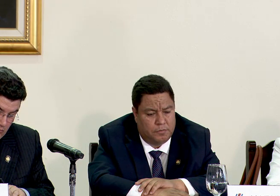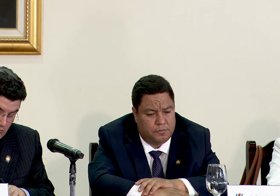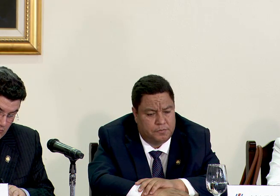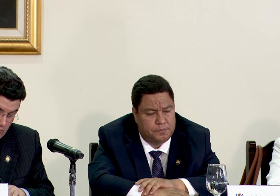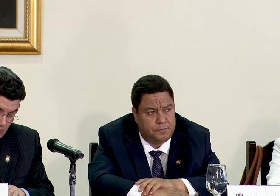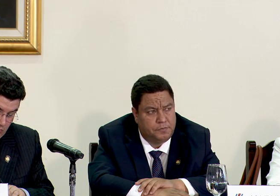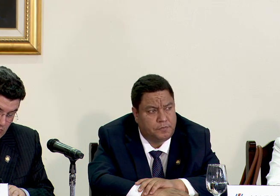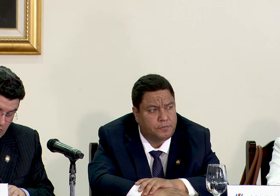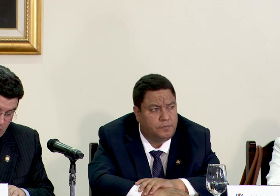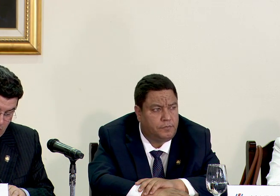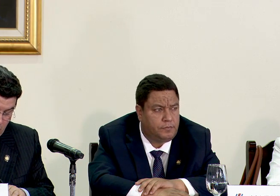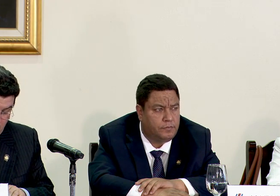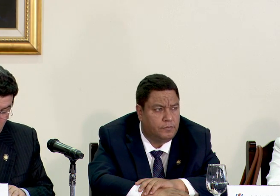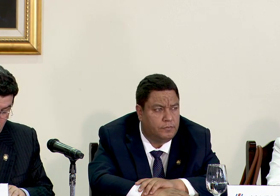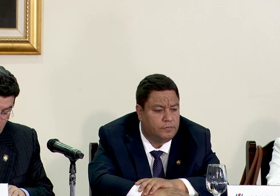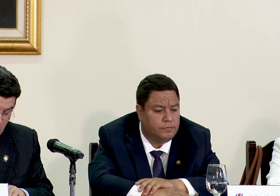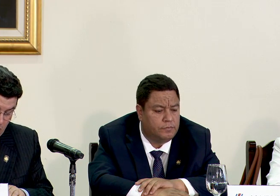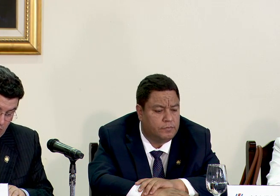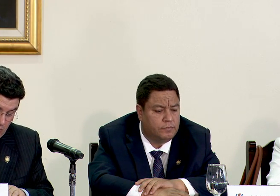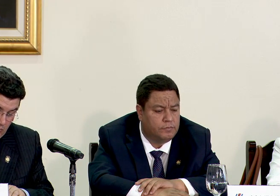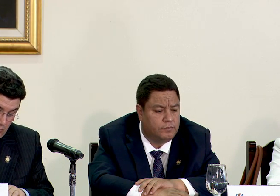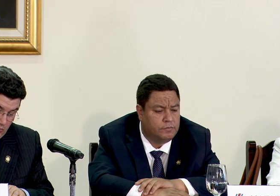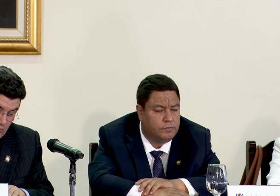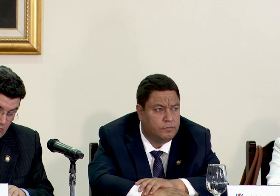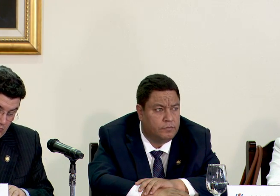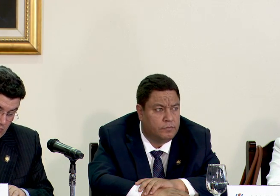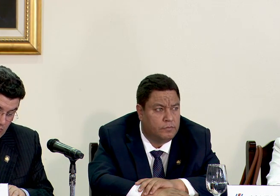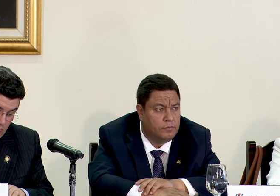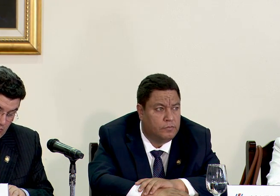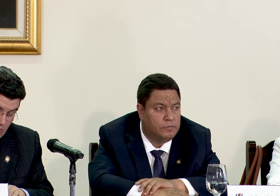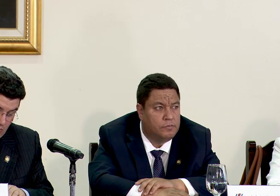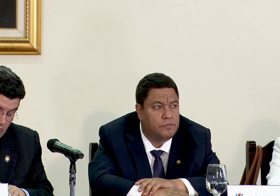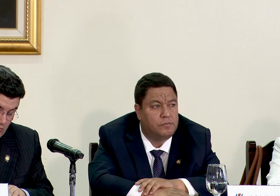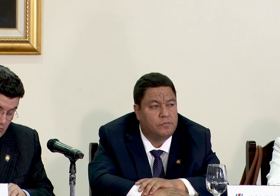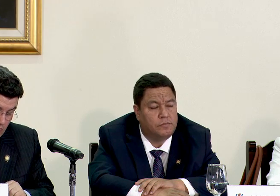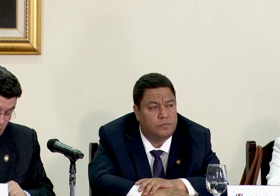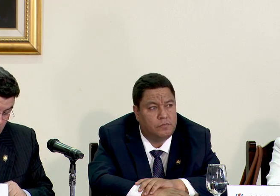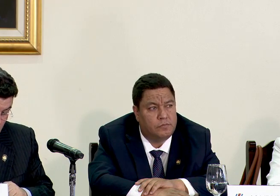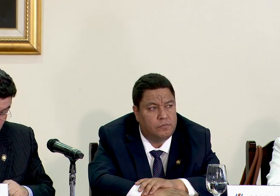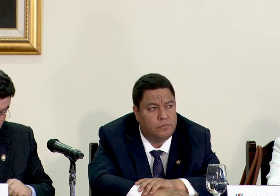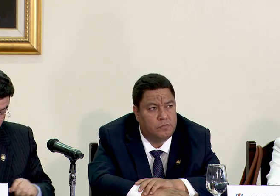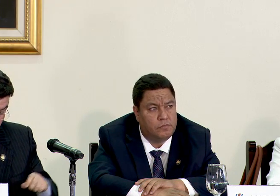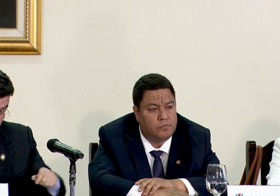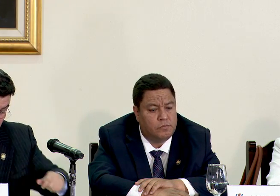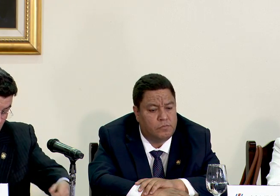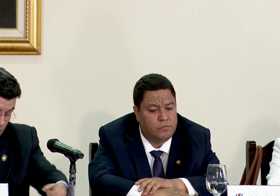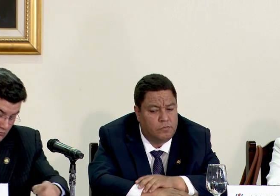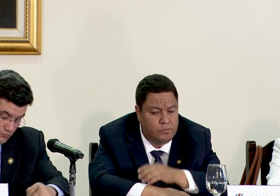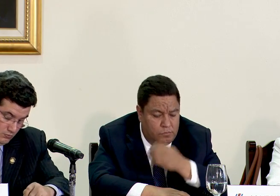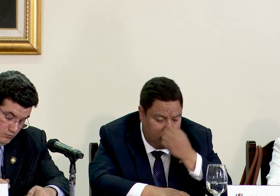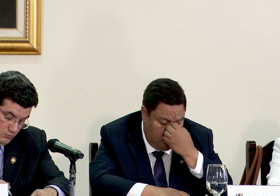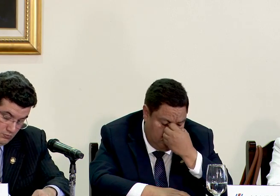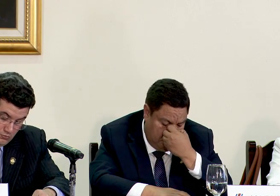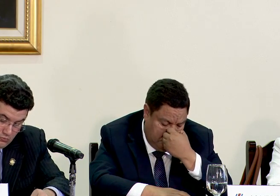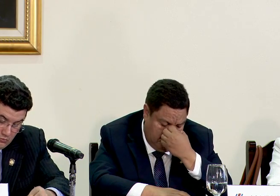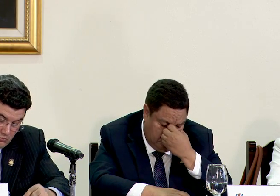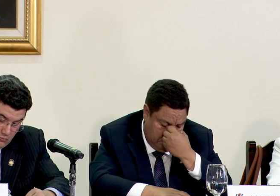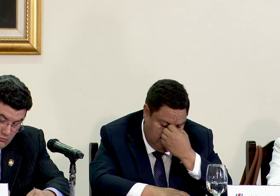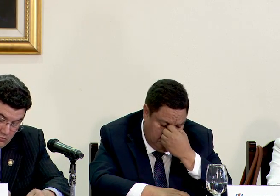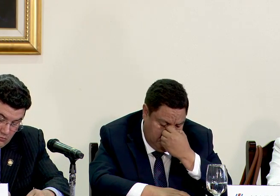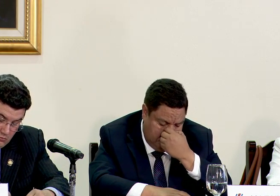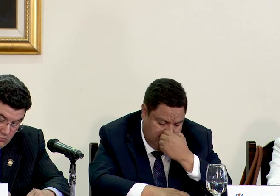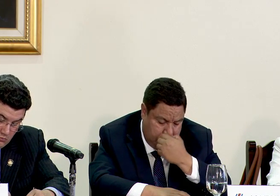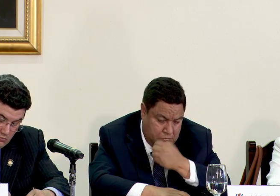también cómo harían para que no se acreciente la molestia de algunos de los sectores autobuseros